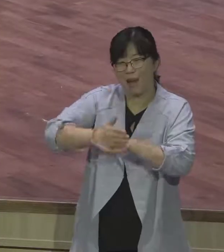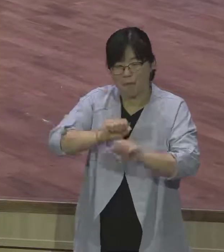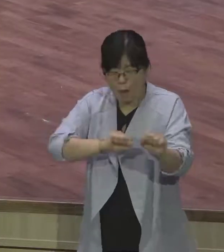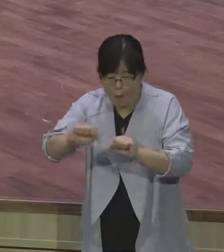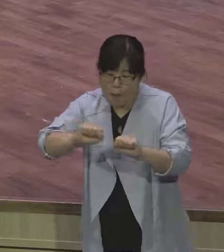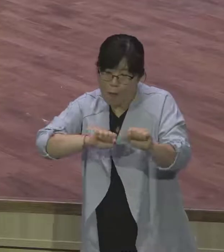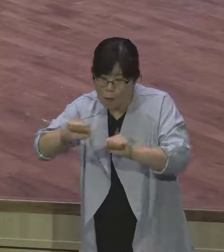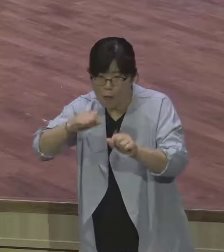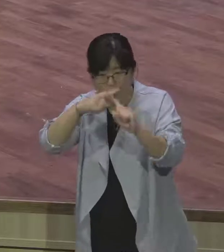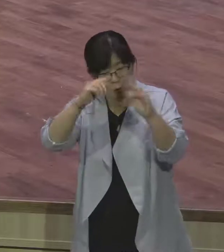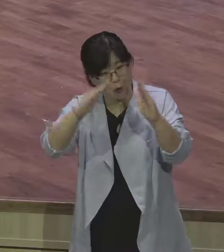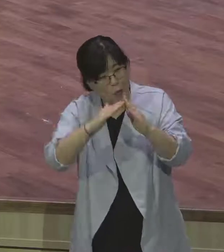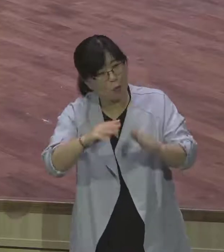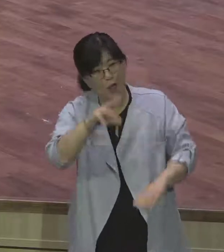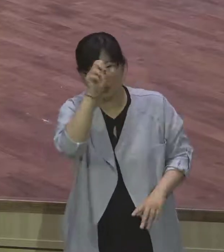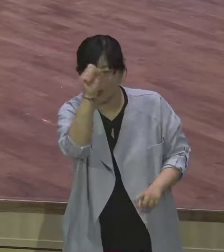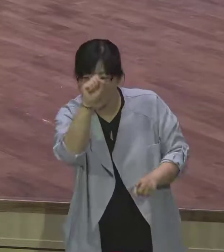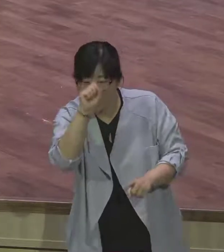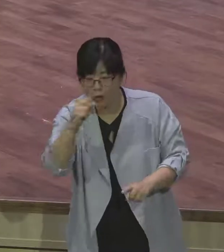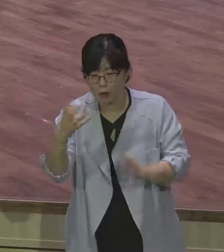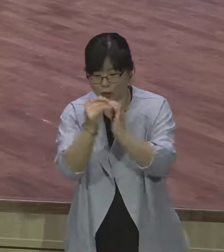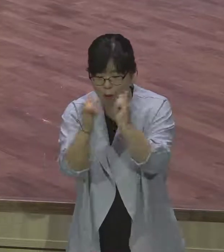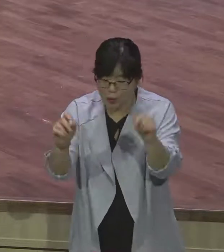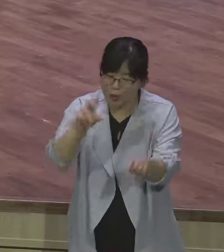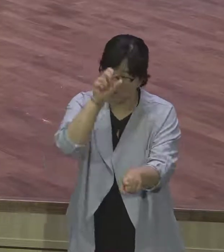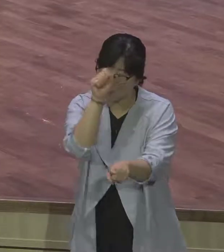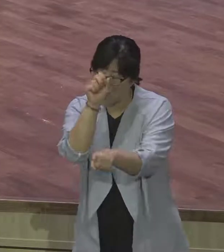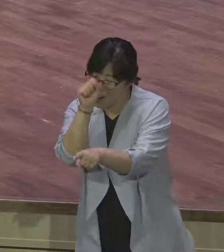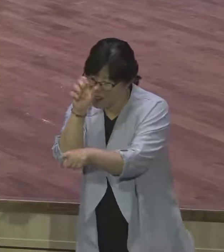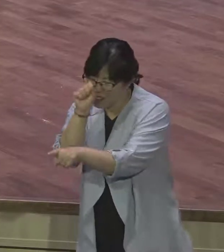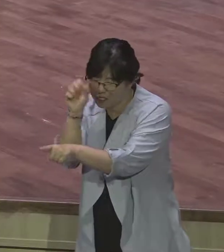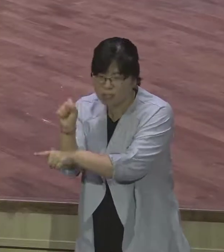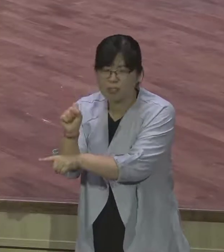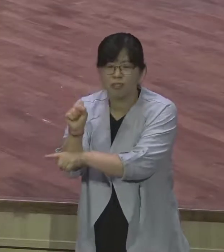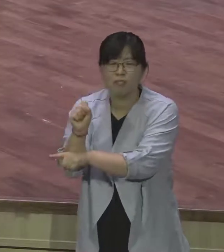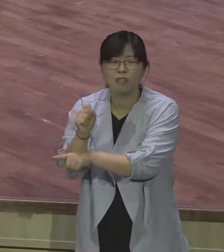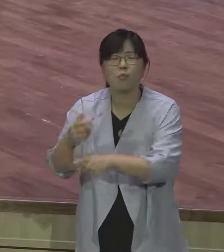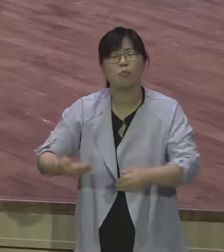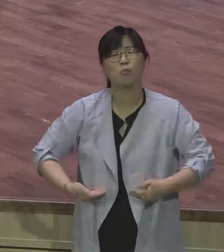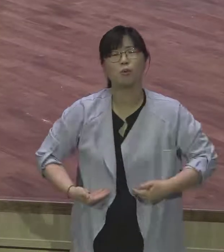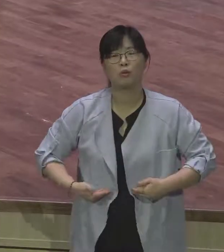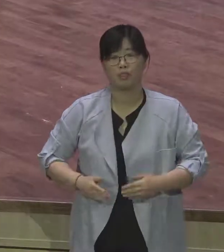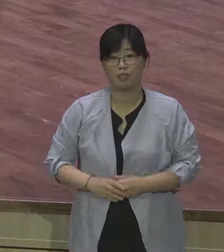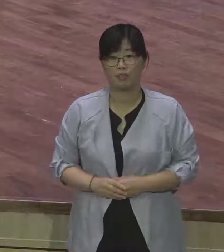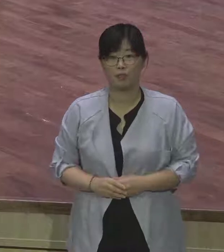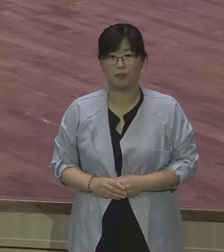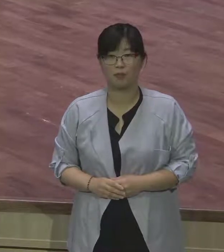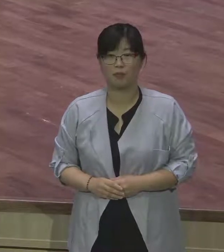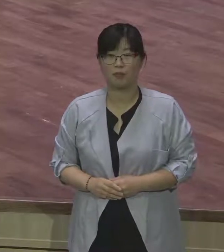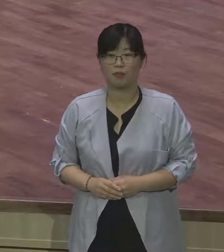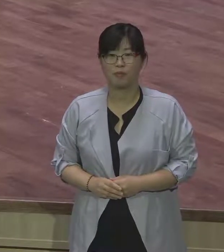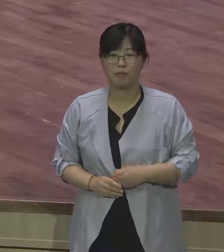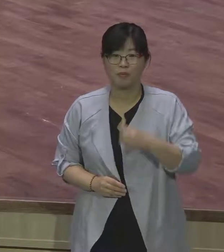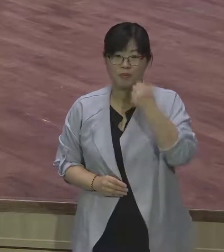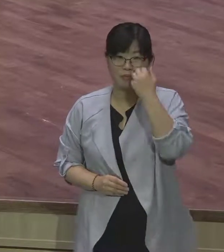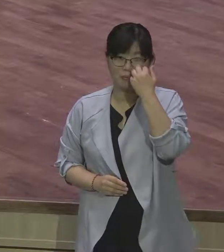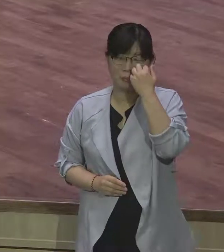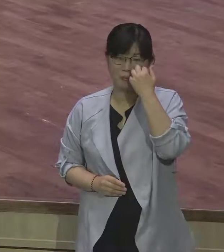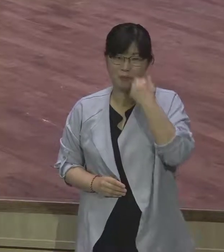해야 돼요. 은혜 받은 사람이 특징이에요. 저는요. 이렇게 연단을 받으면서 하루도 안 빠지고 교회에 나왔어요.